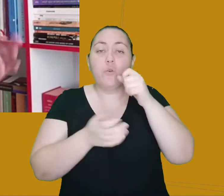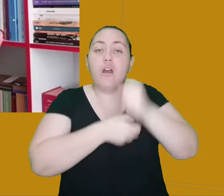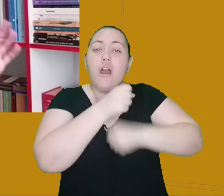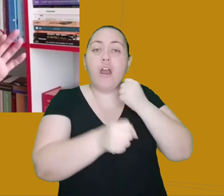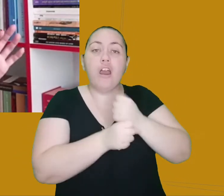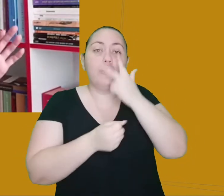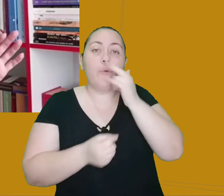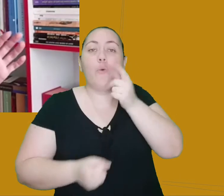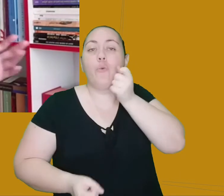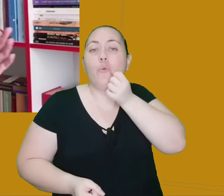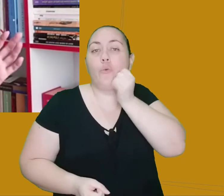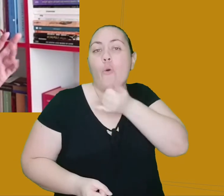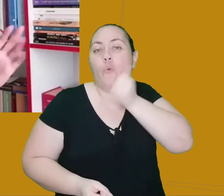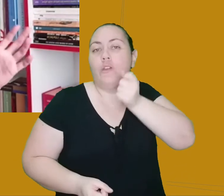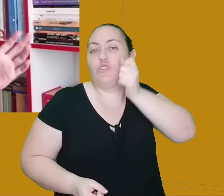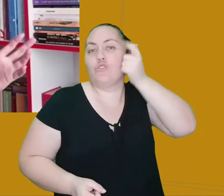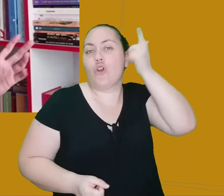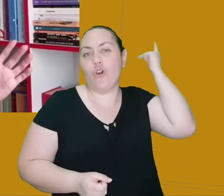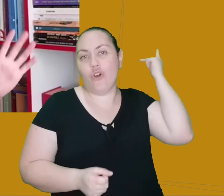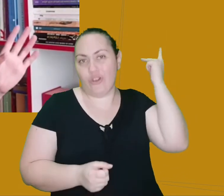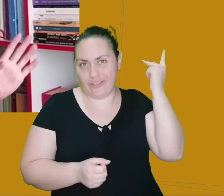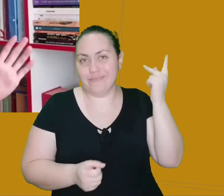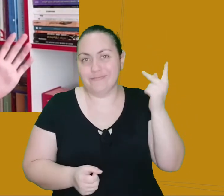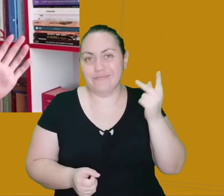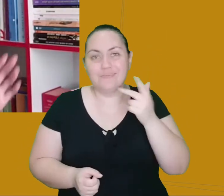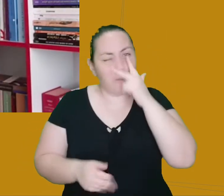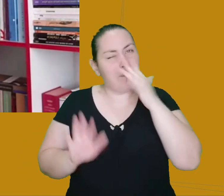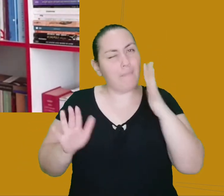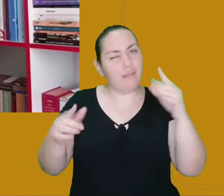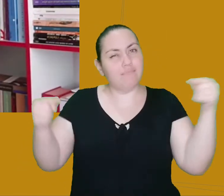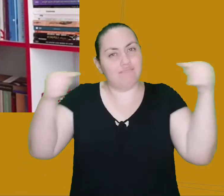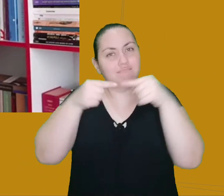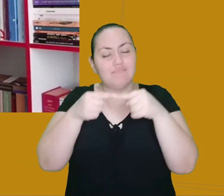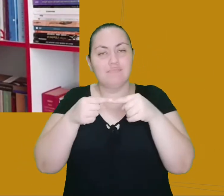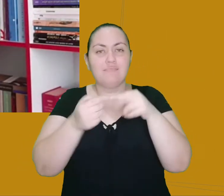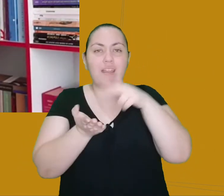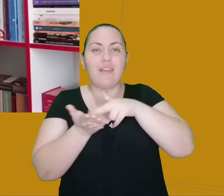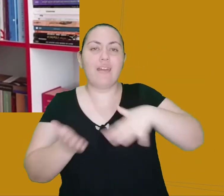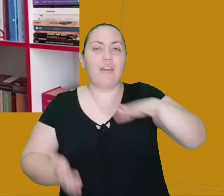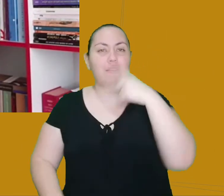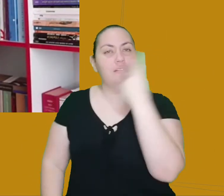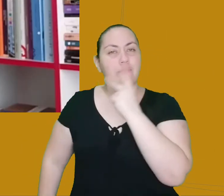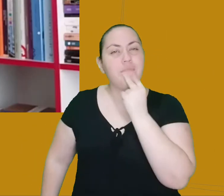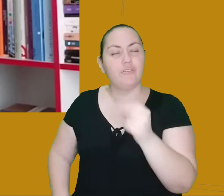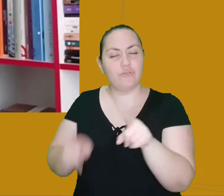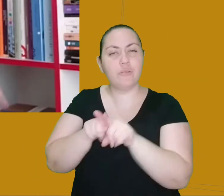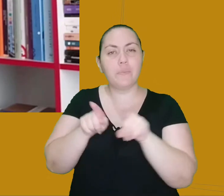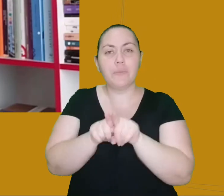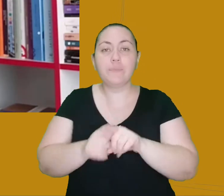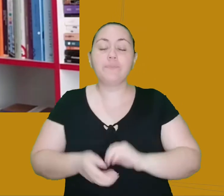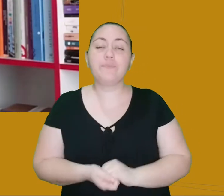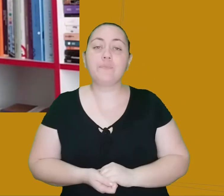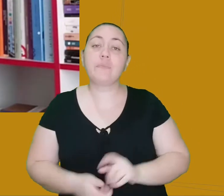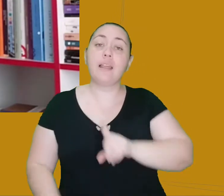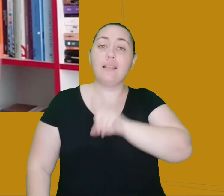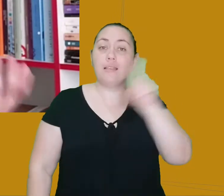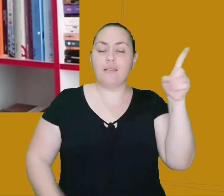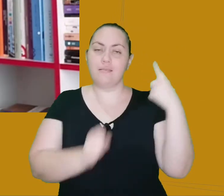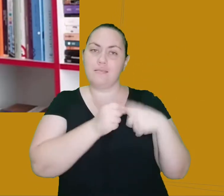Então a gente pode pensar que, de certa forma, ela reflete um pouquinho a realidade do Machado também. Então lá em Fuxel, o Fernão encontra um